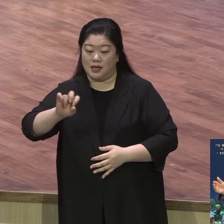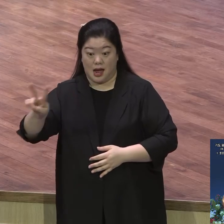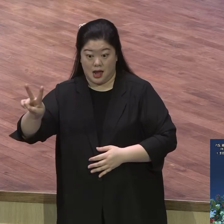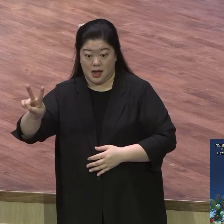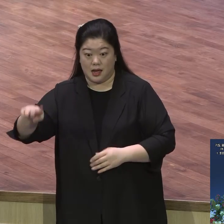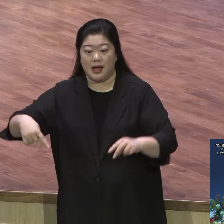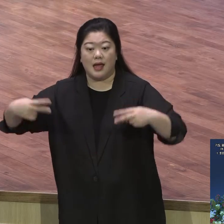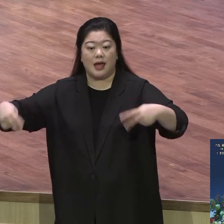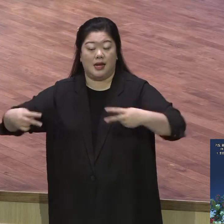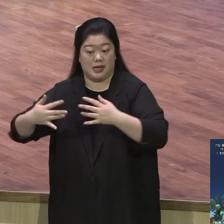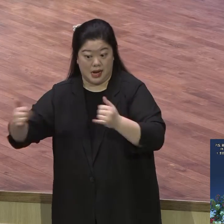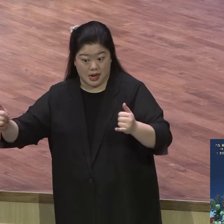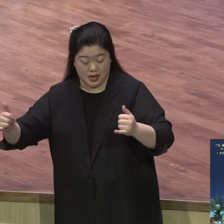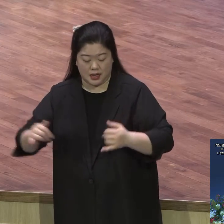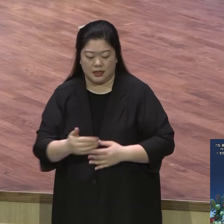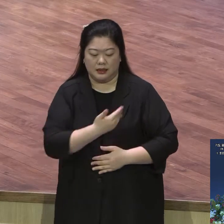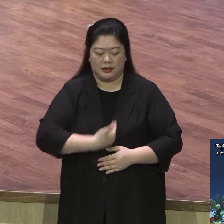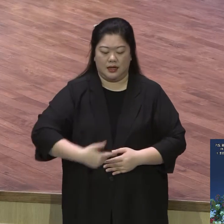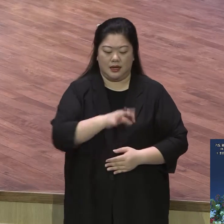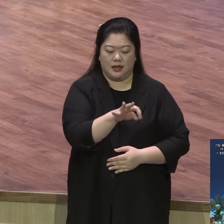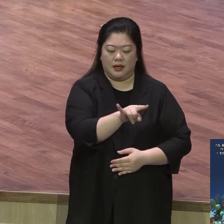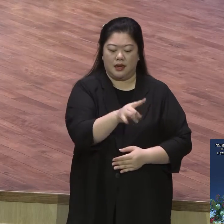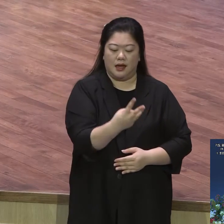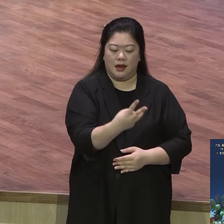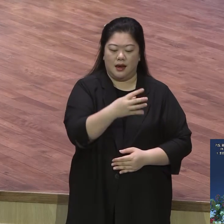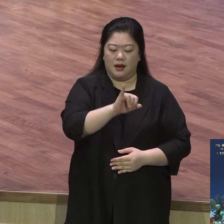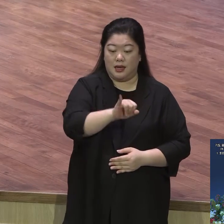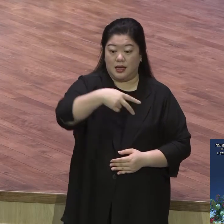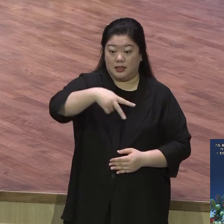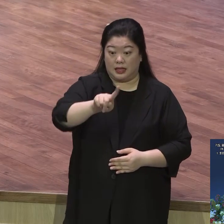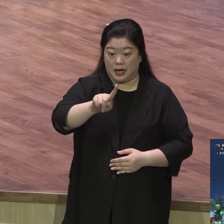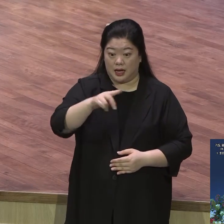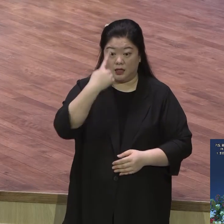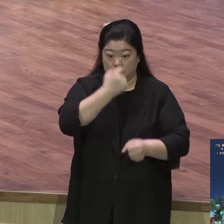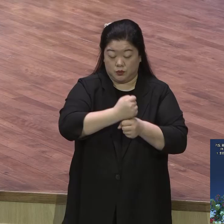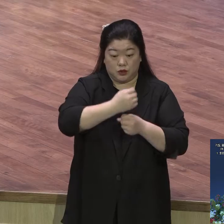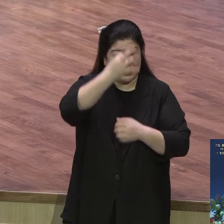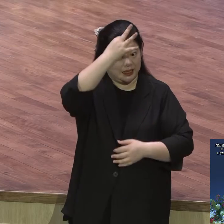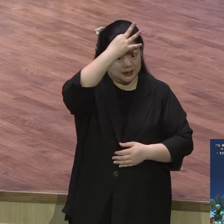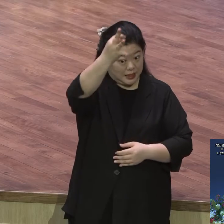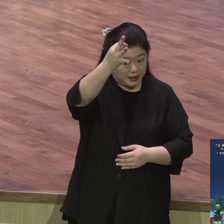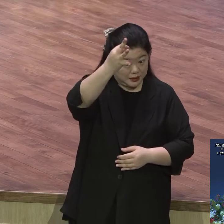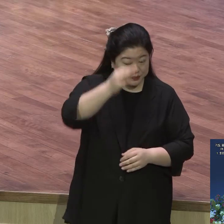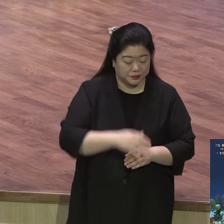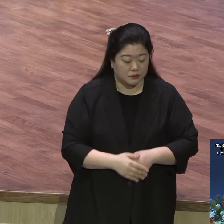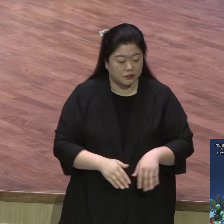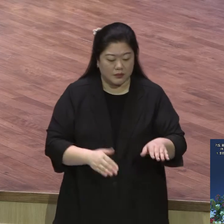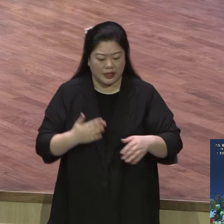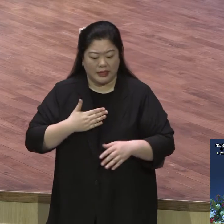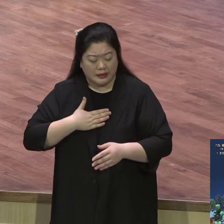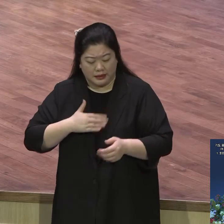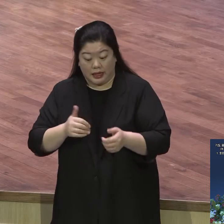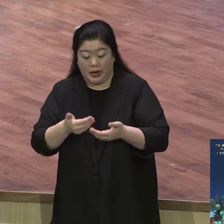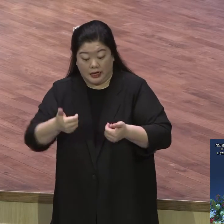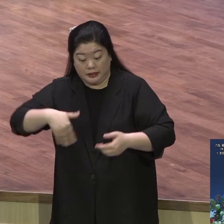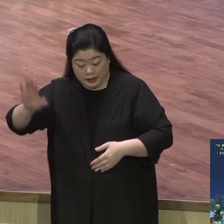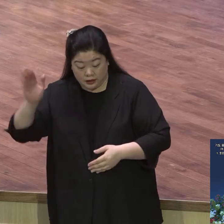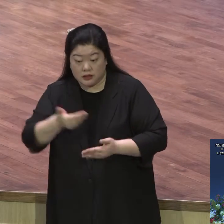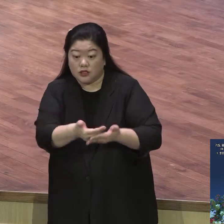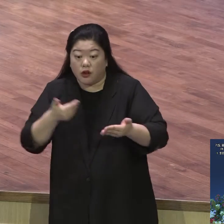뭘 원하냐 내가 원하는 게 뭐냐 구해봐 그러니까 엘리사가 엘리야에게